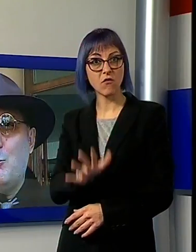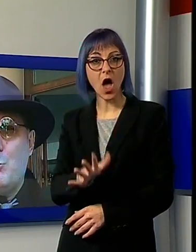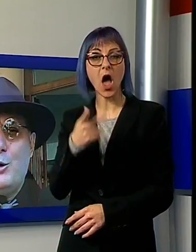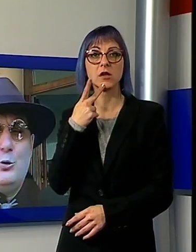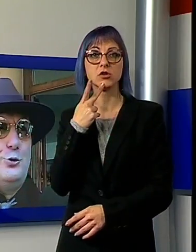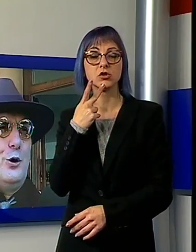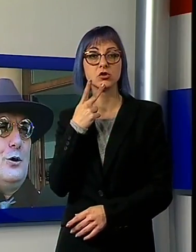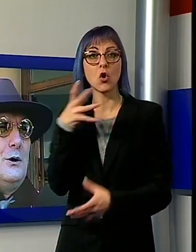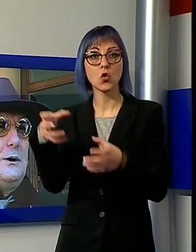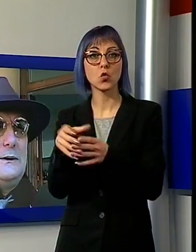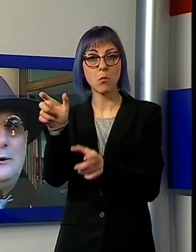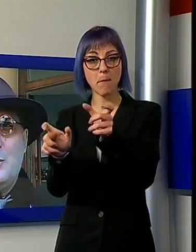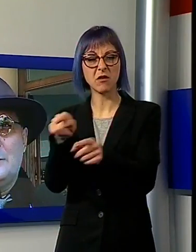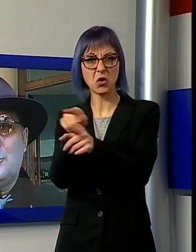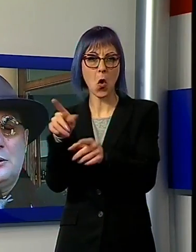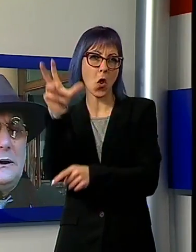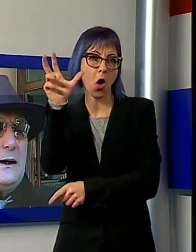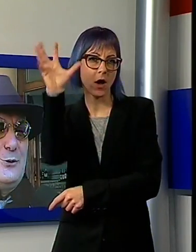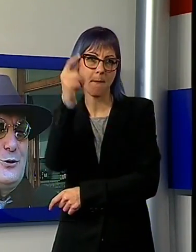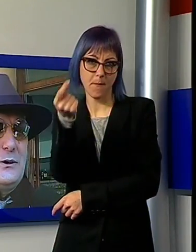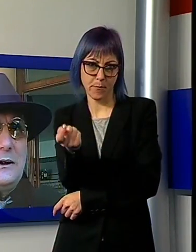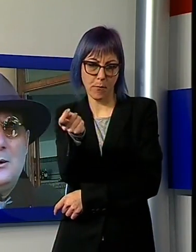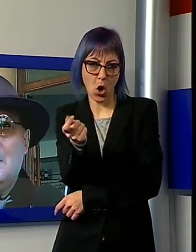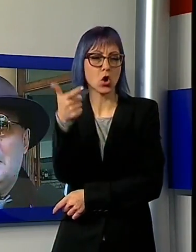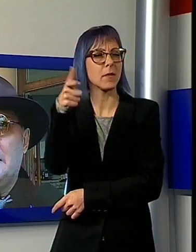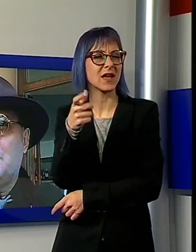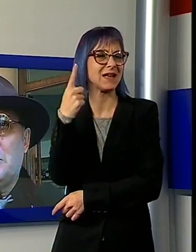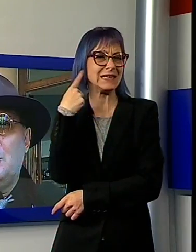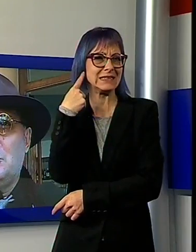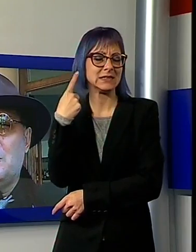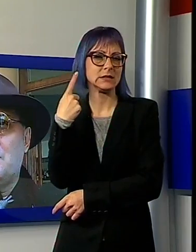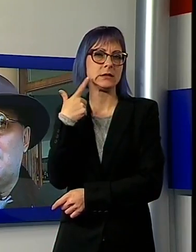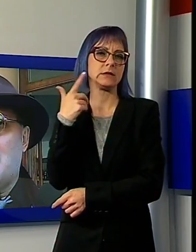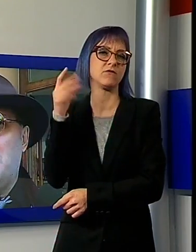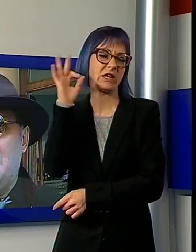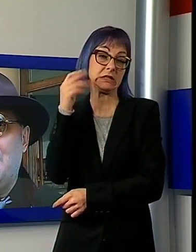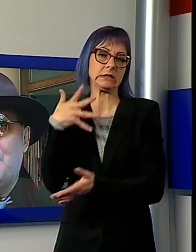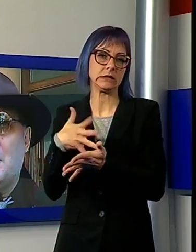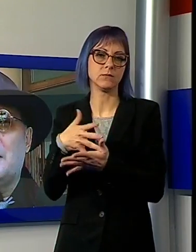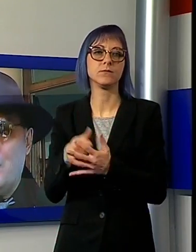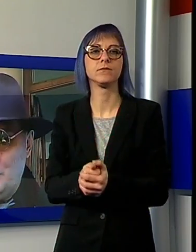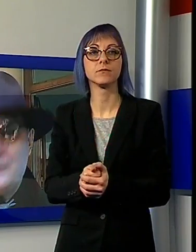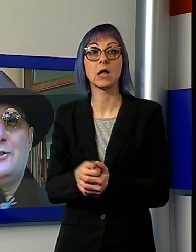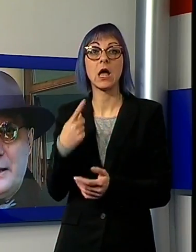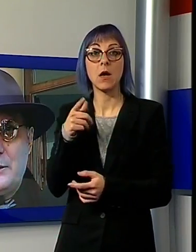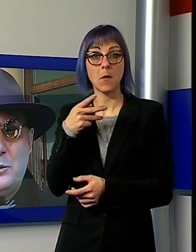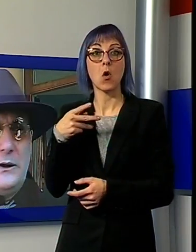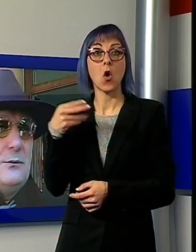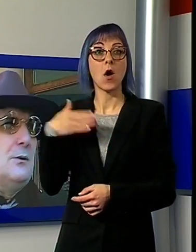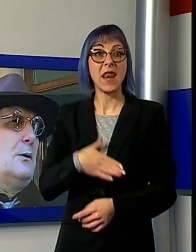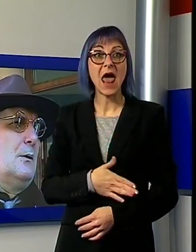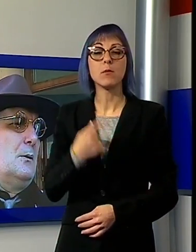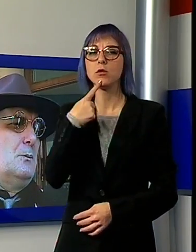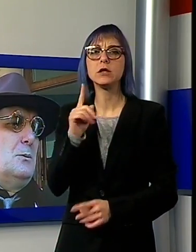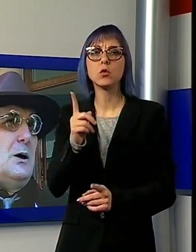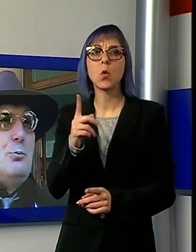non molto dai quattro che l'hanno sentito. Ha detto che Lucca è una città bellissima, che conta di stare qui